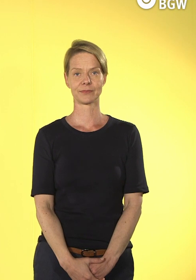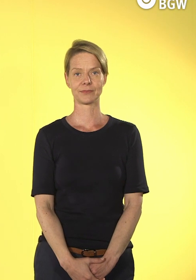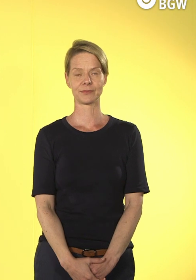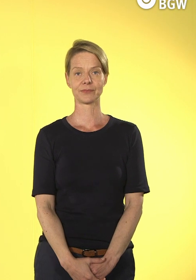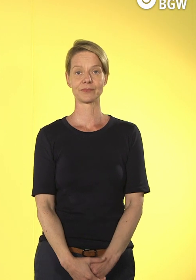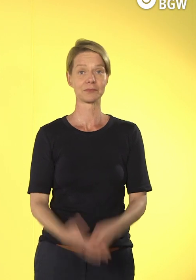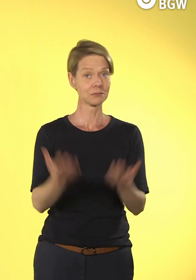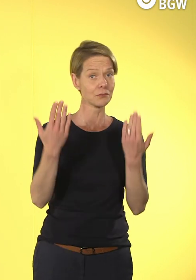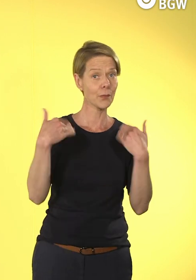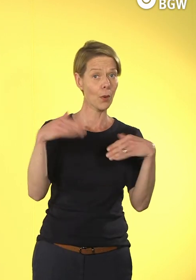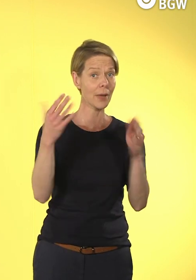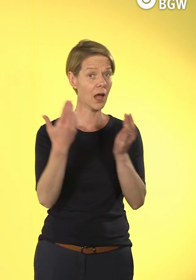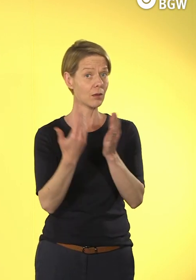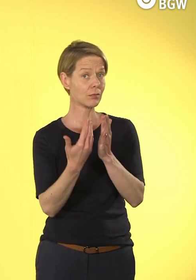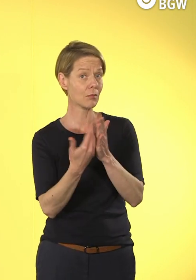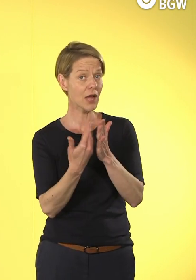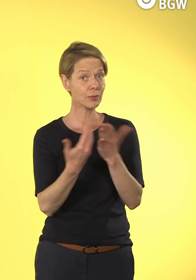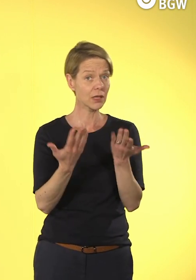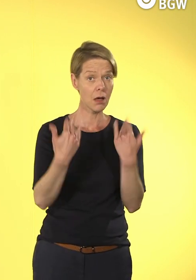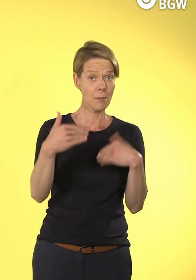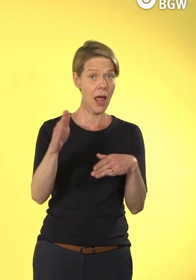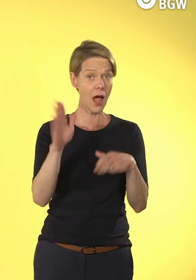Gibt es noch weitere Meldungen?